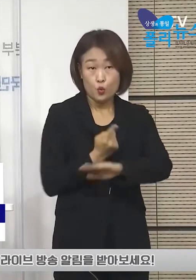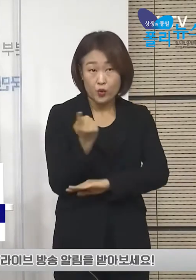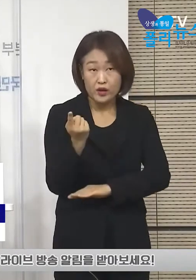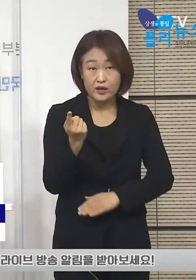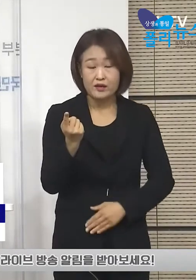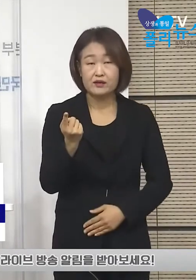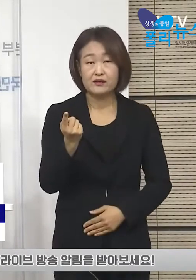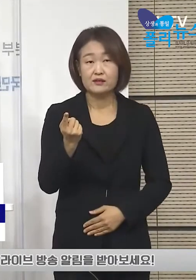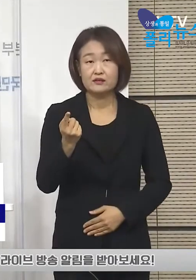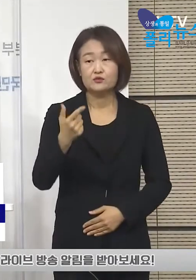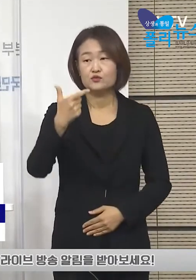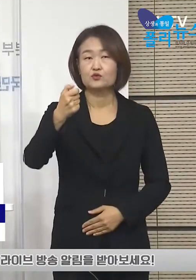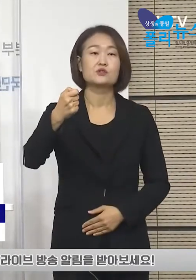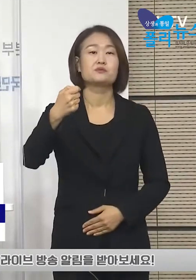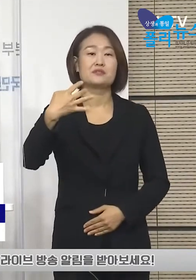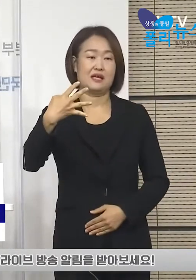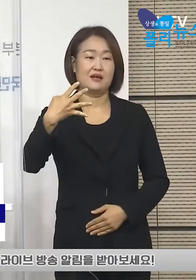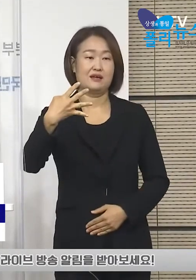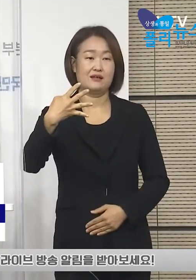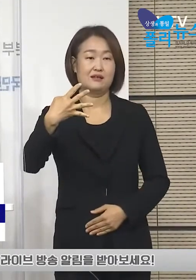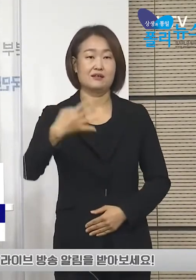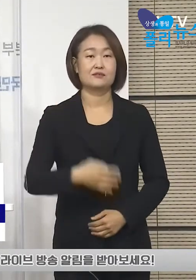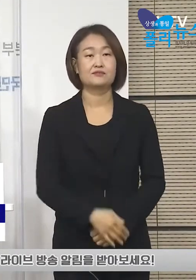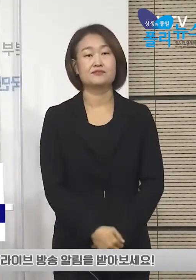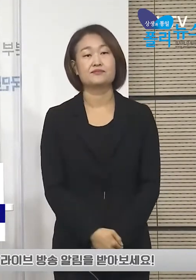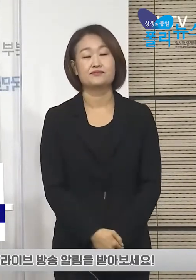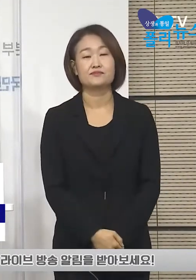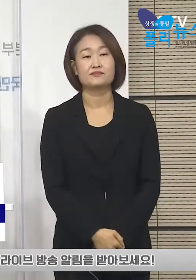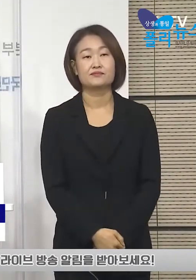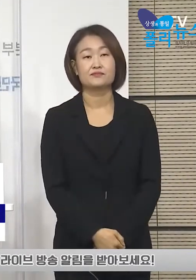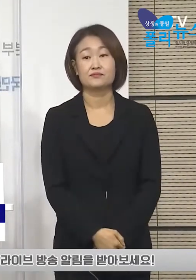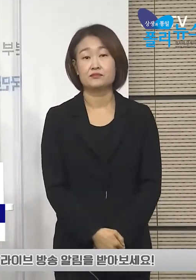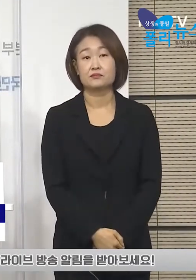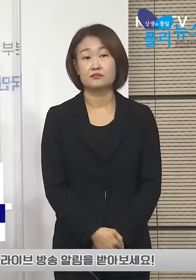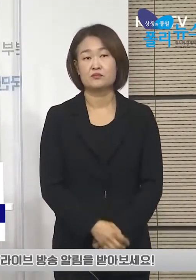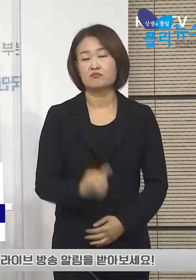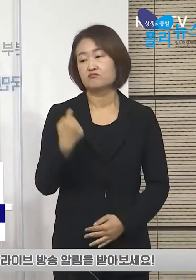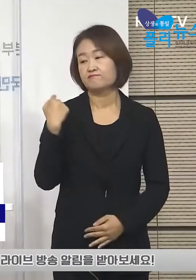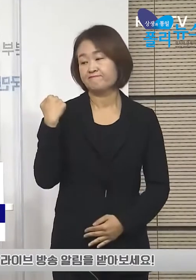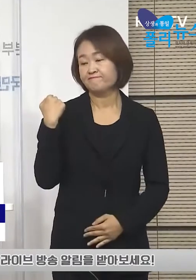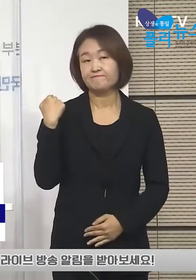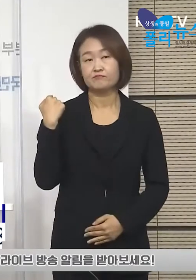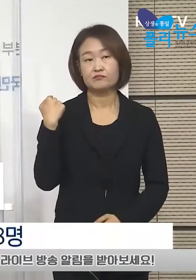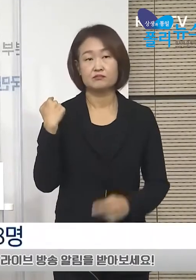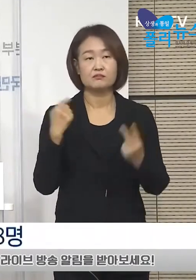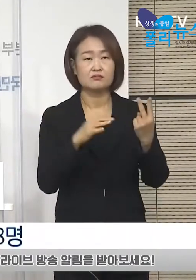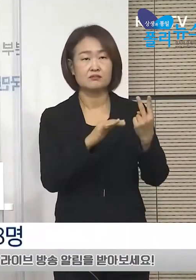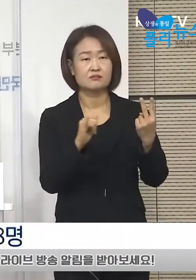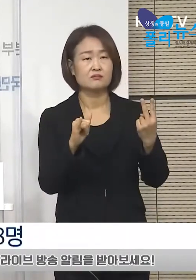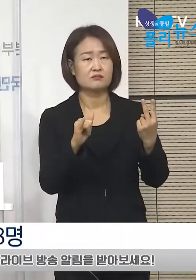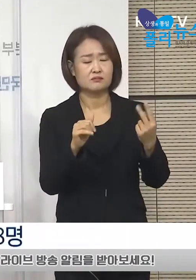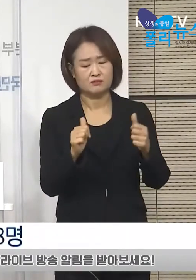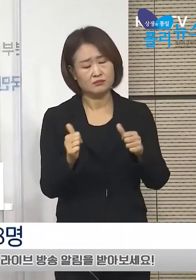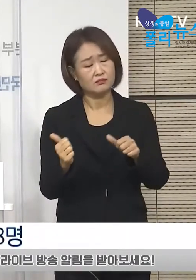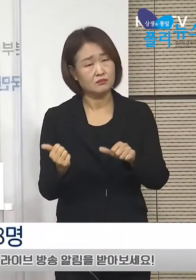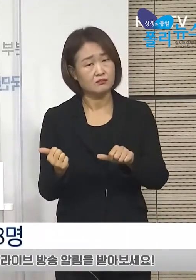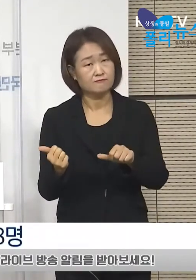비수도권 지역은 64명입니다. 어제 두 분이 돌아가셨습니다.